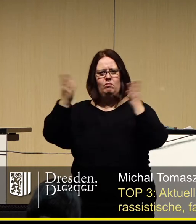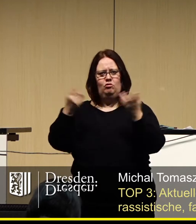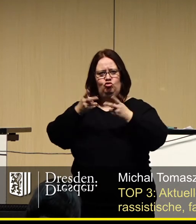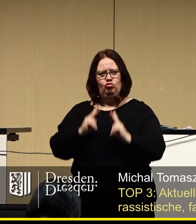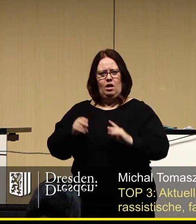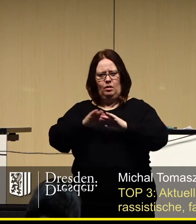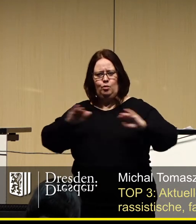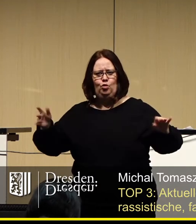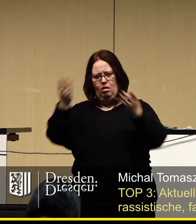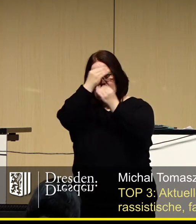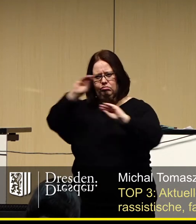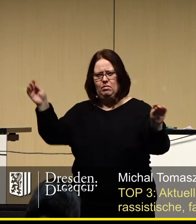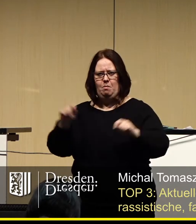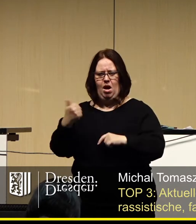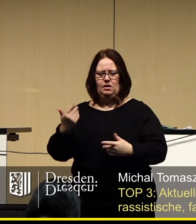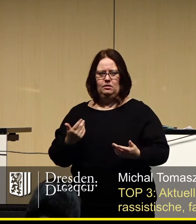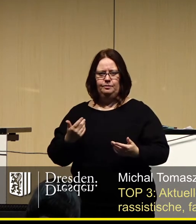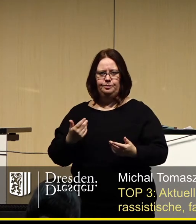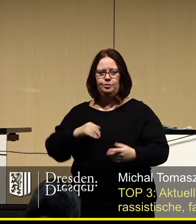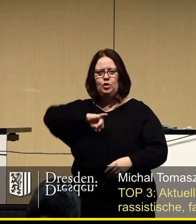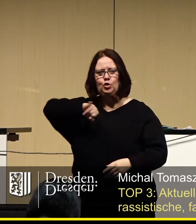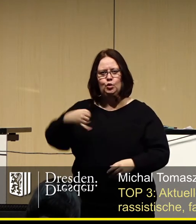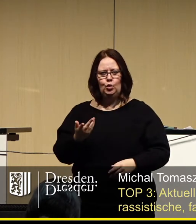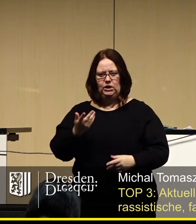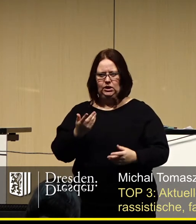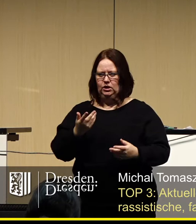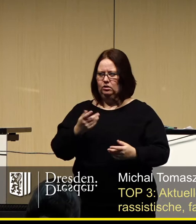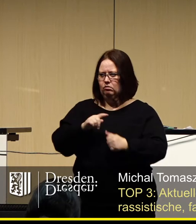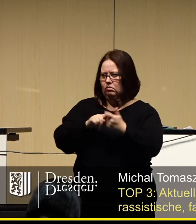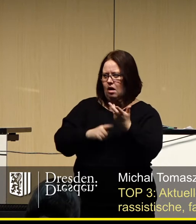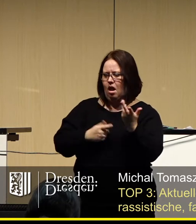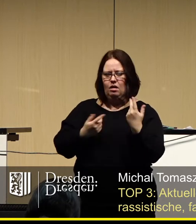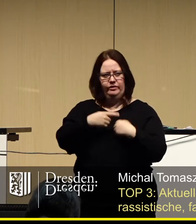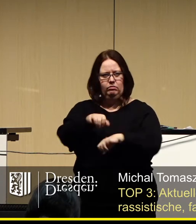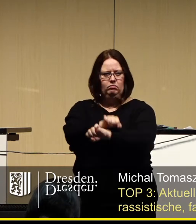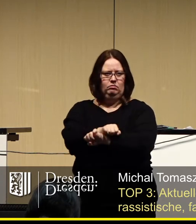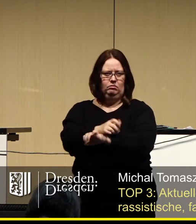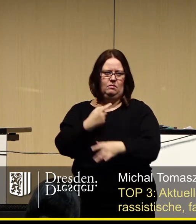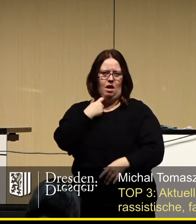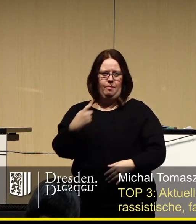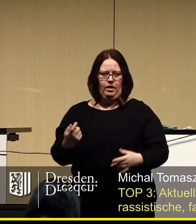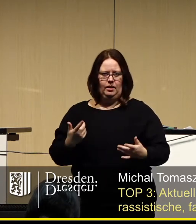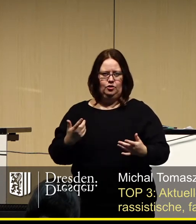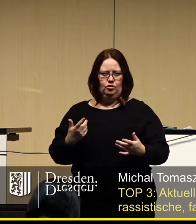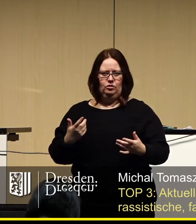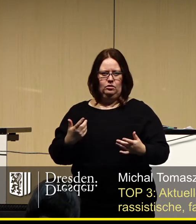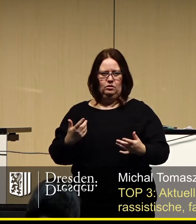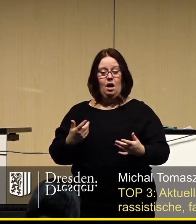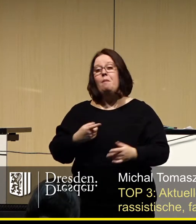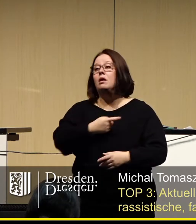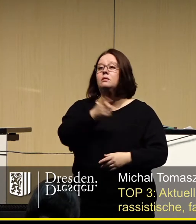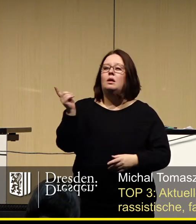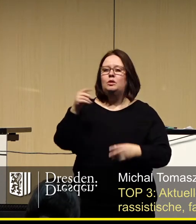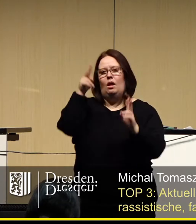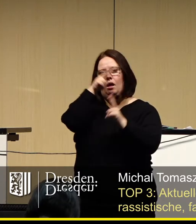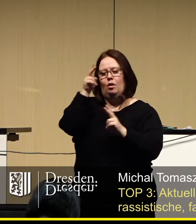der Stadtmitte erhalten. Juristisch offenbar sind Ihnen allen die Hände gebunden. Das entlastet aber weder Sie